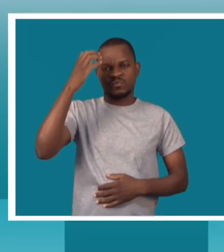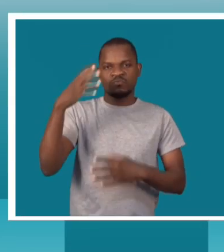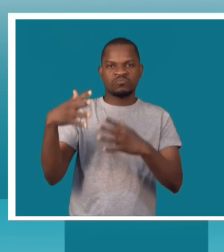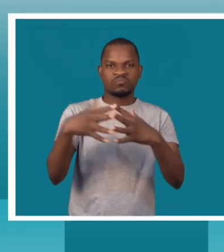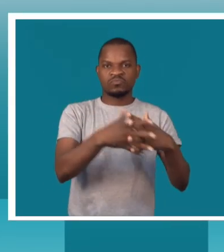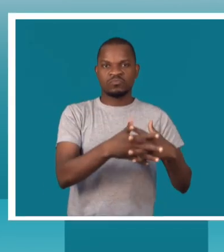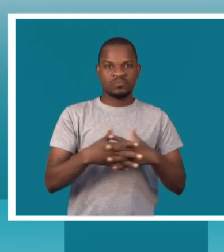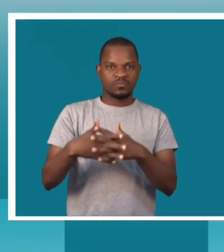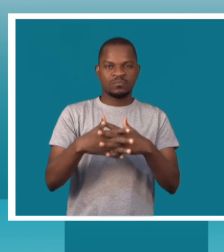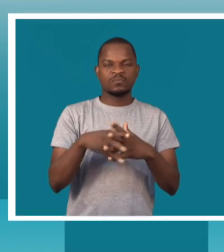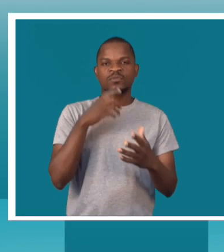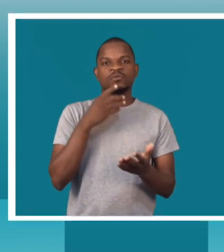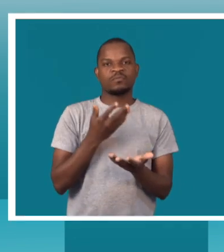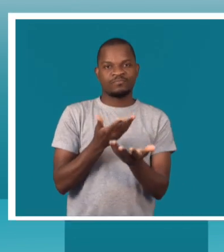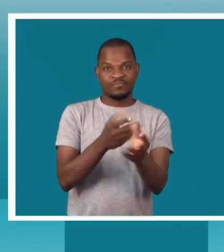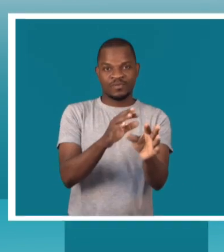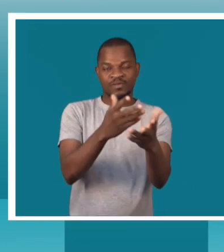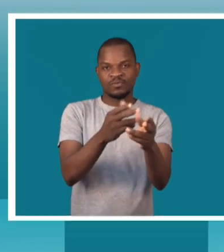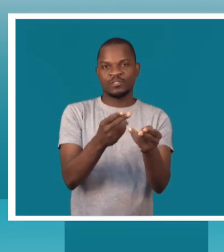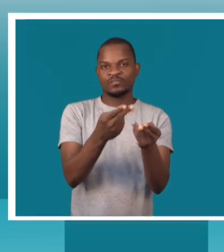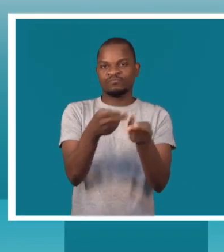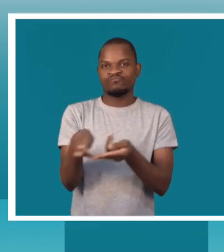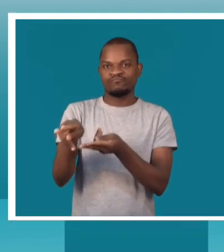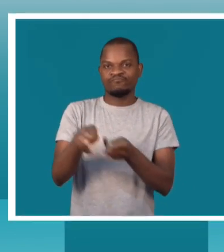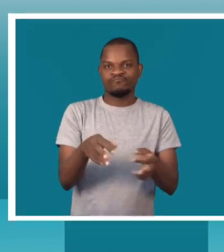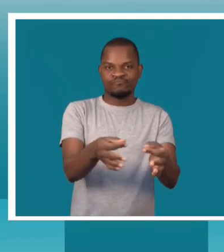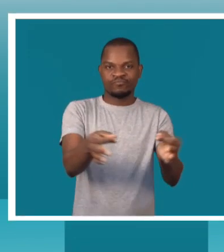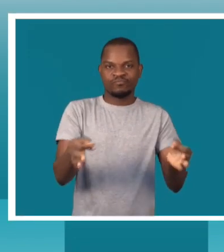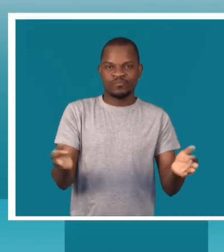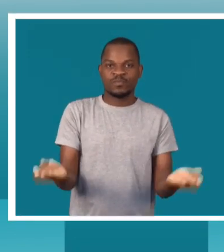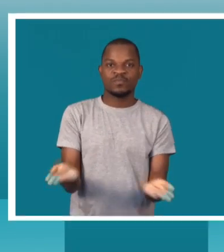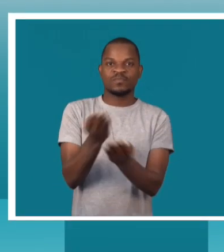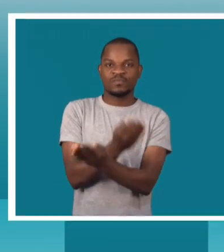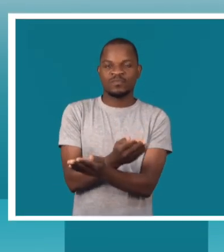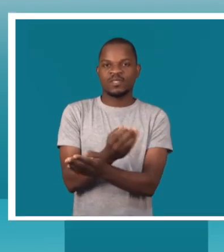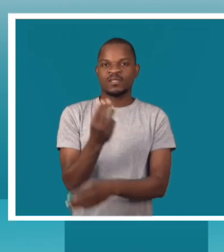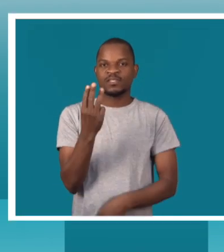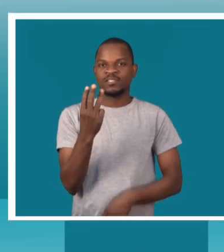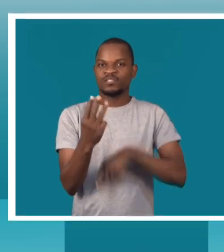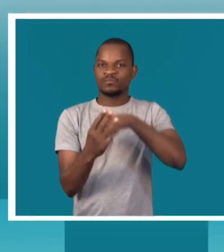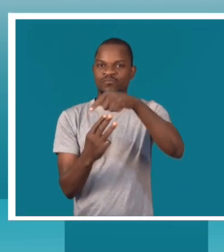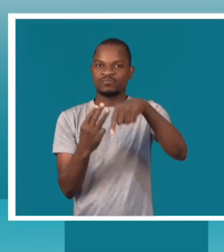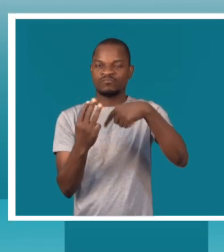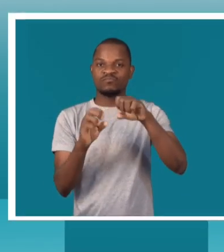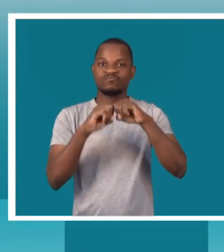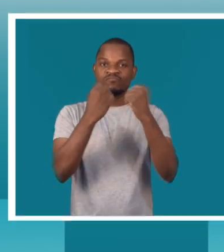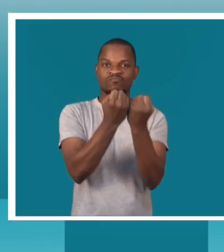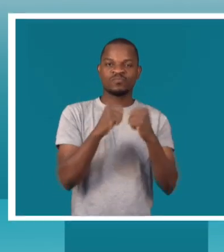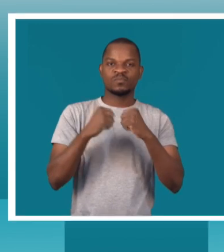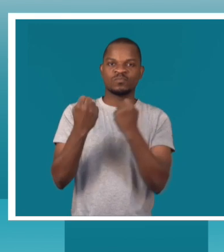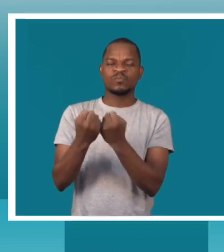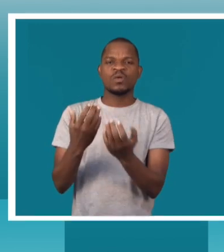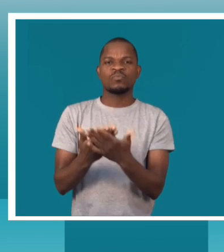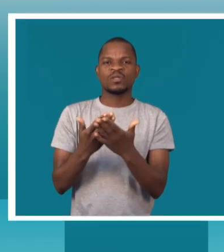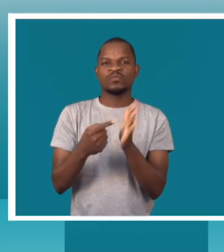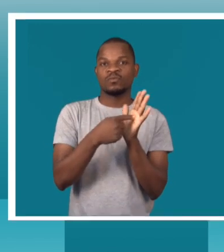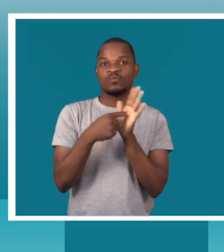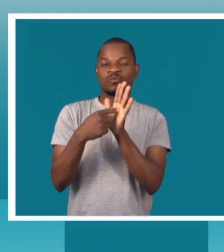congratulou a assinatura do memorando entre PIRCOM e TV Surdo Media Lab e H2N por ser um exemplo de